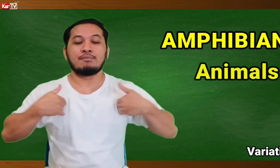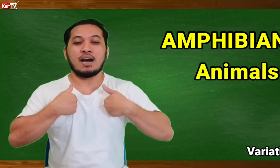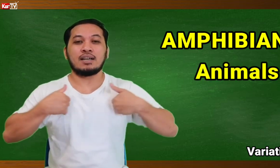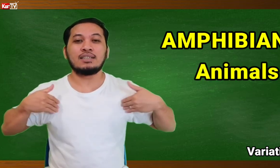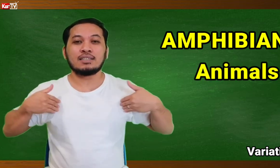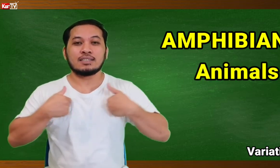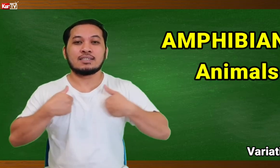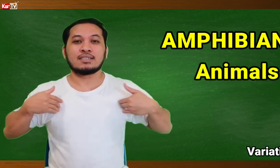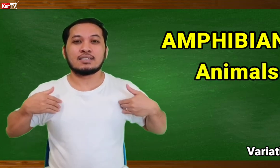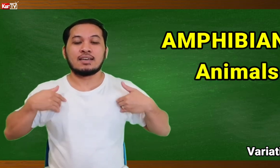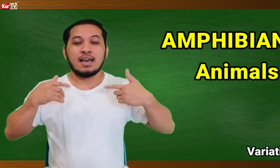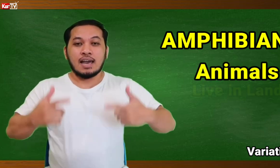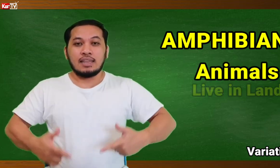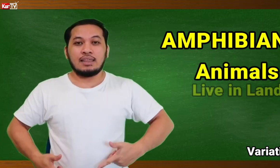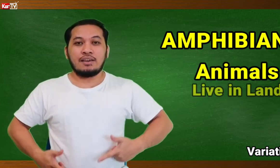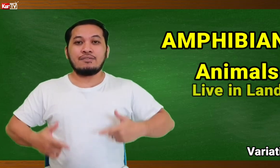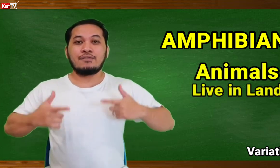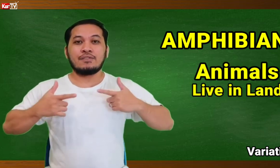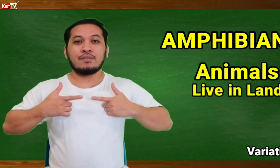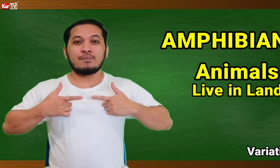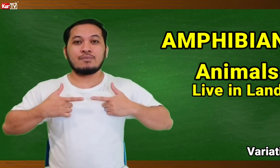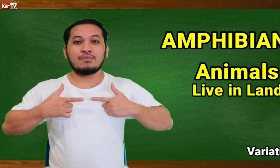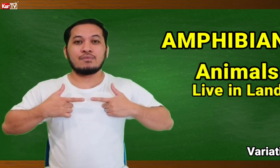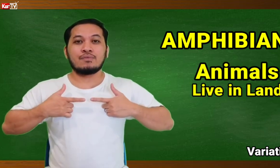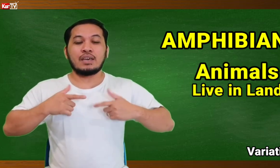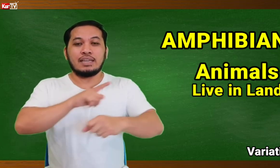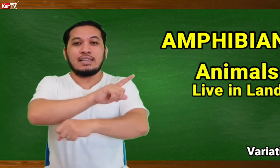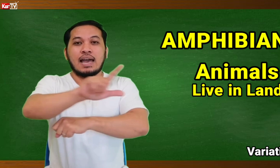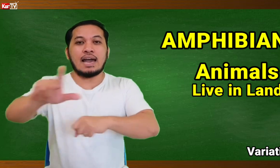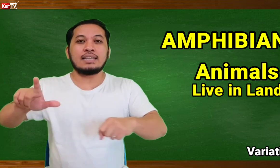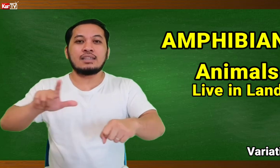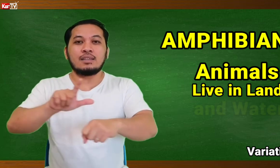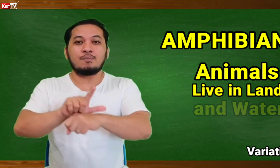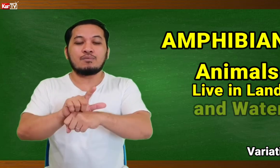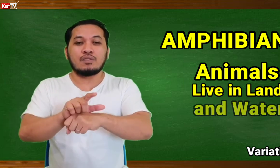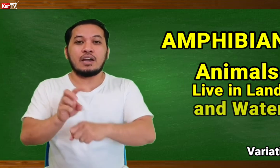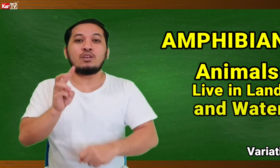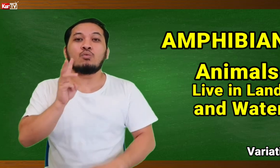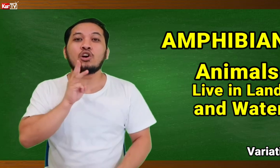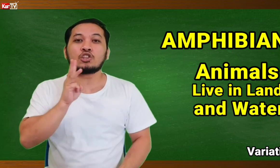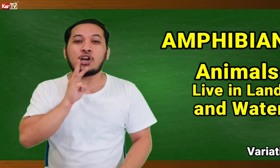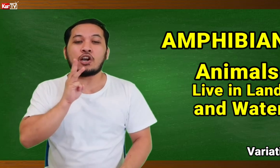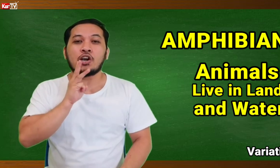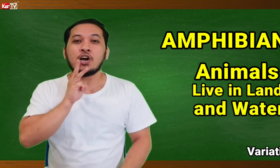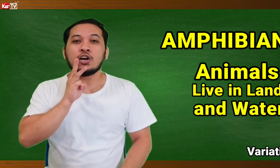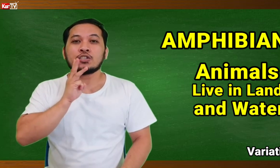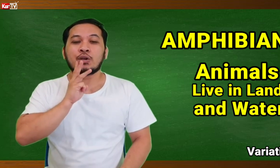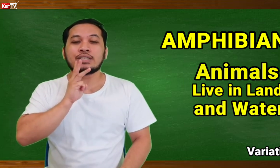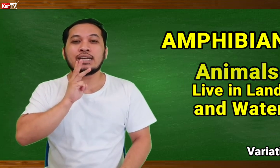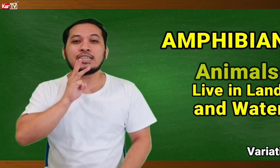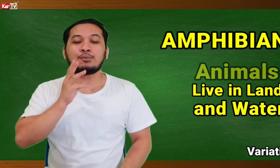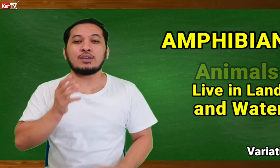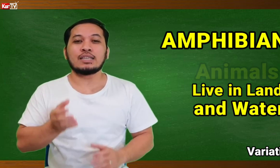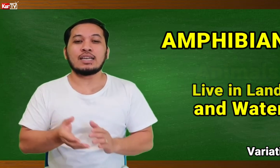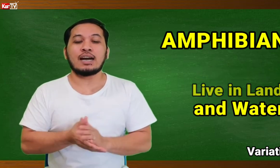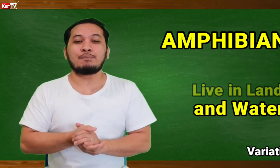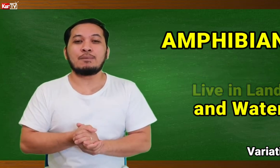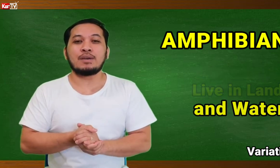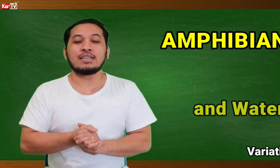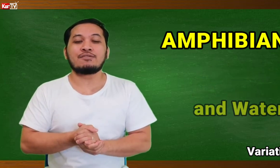ANIMAL, LEAVE, INLAND, AND WATER. So, isenyes po natin ang AMPHIBIANS.